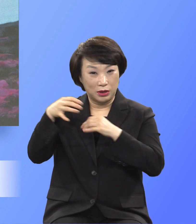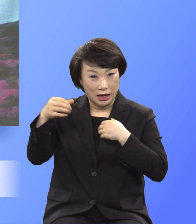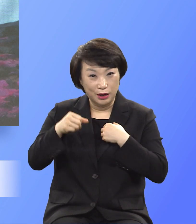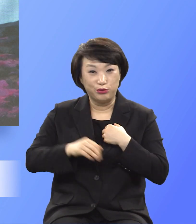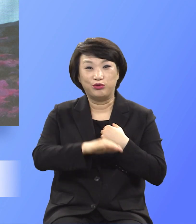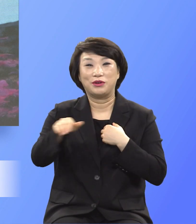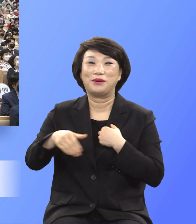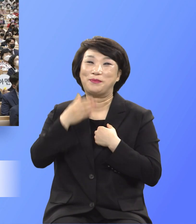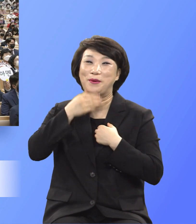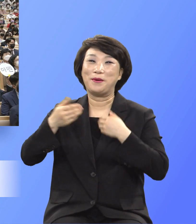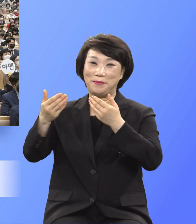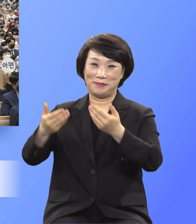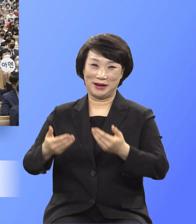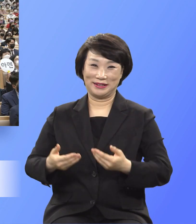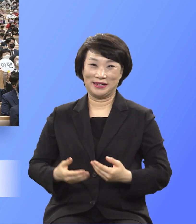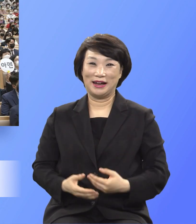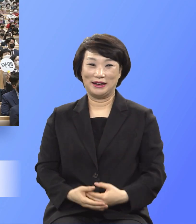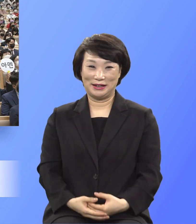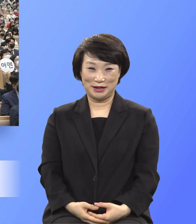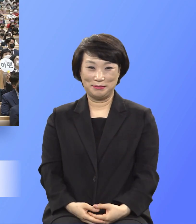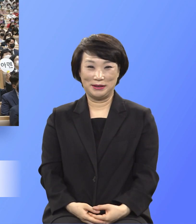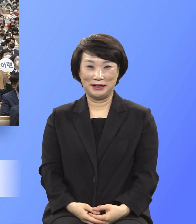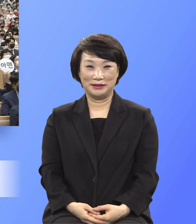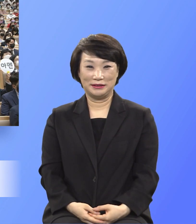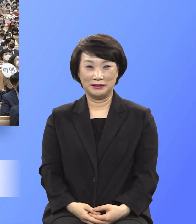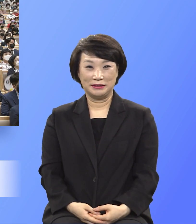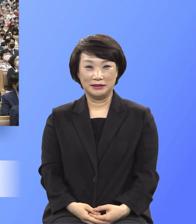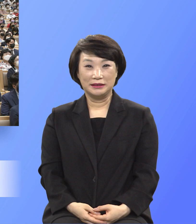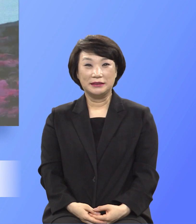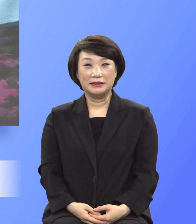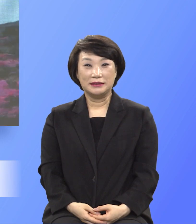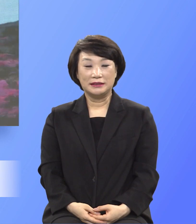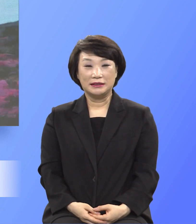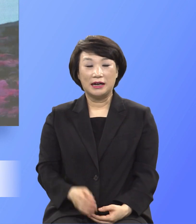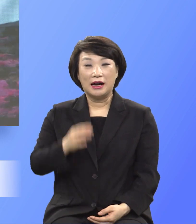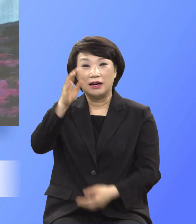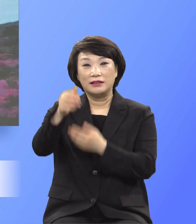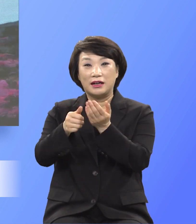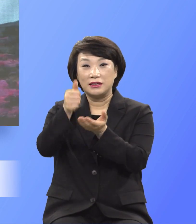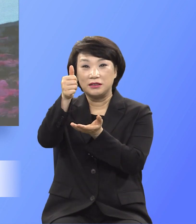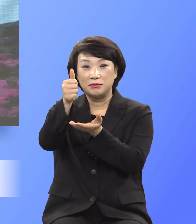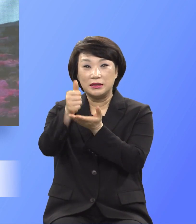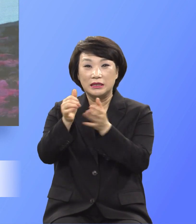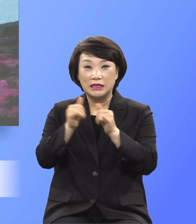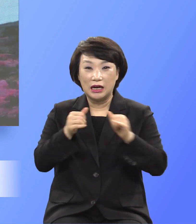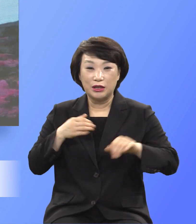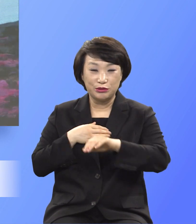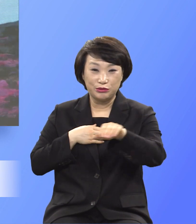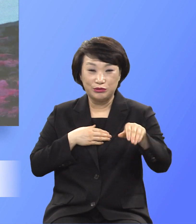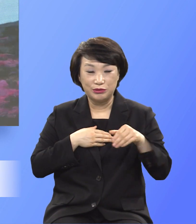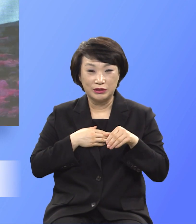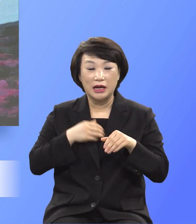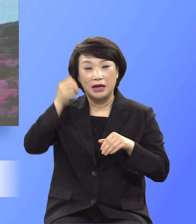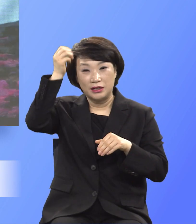자입니다. 그러므로 하나님은 인간의 영혼을 죄와